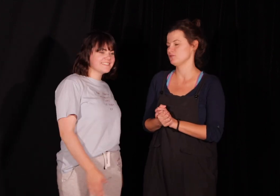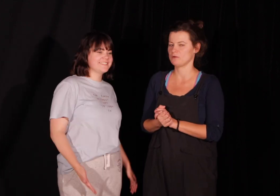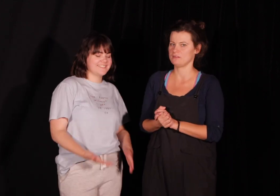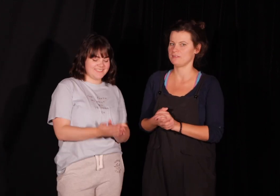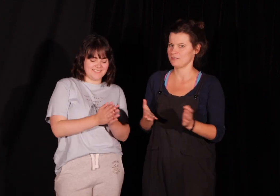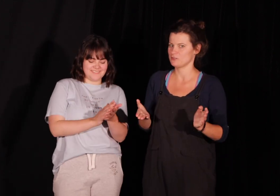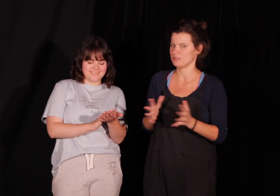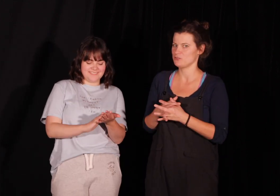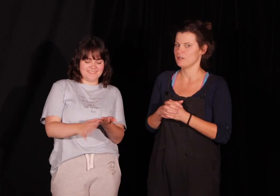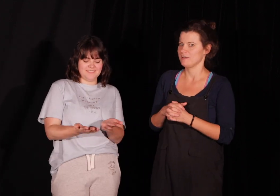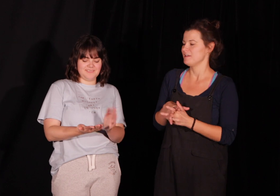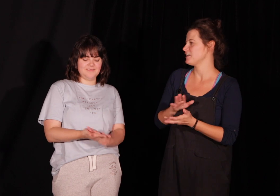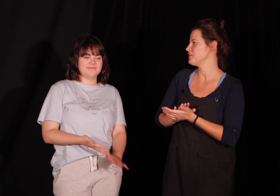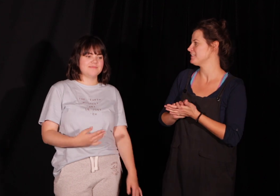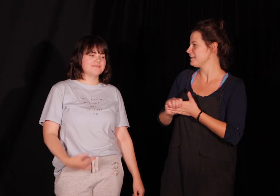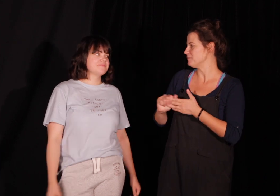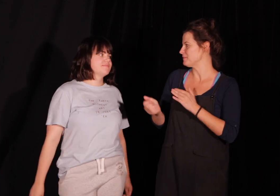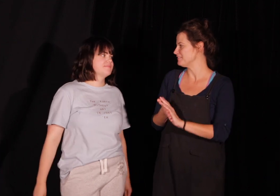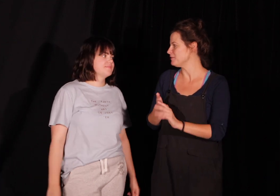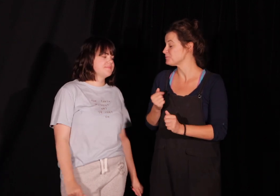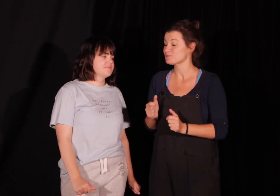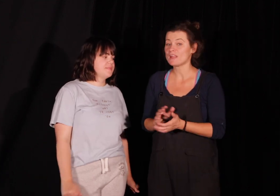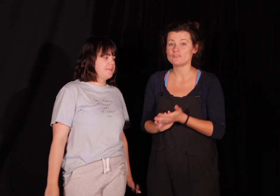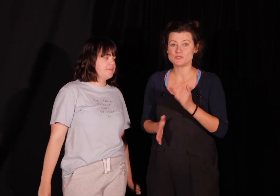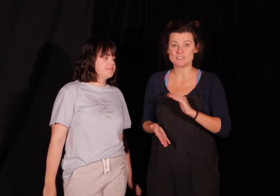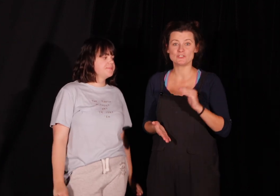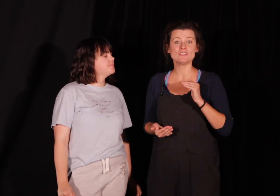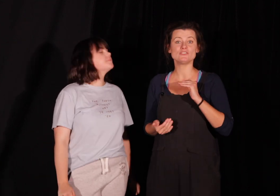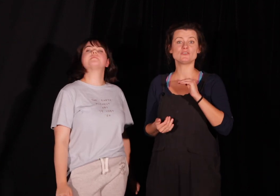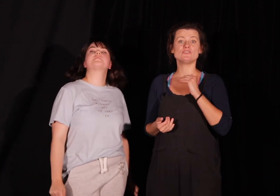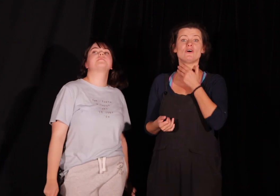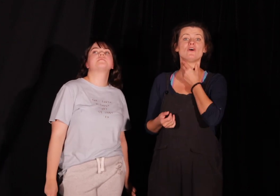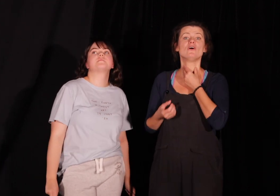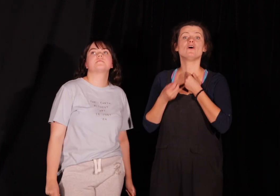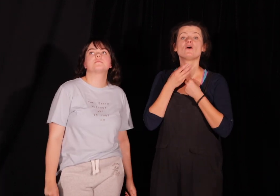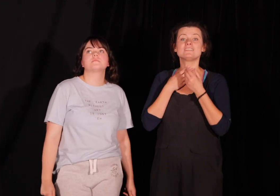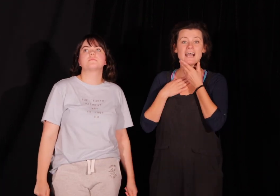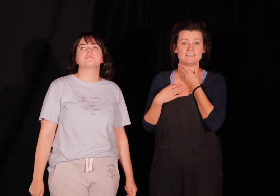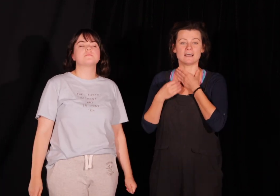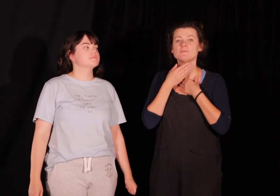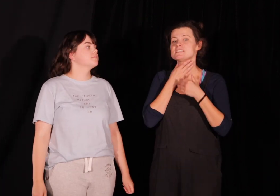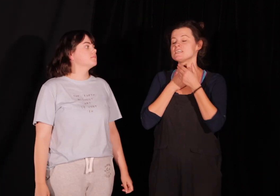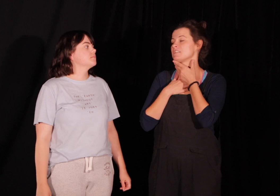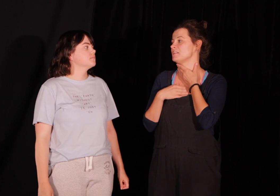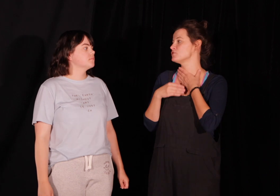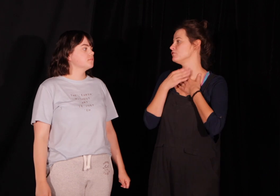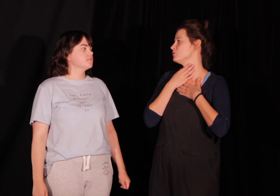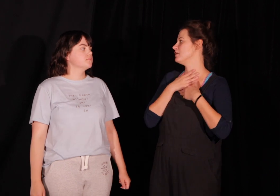dokładnie. Jakaś wiedza tajemna, prawda? Więc słuchajcie, to jeśli chodzi o krtanie, tak? Masaże krtanie są w ogóle